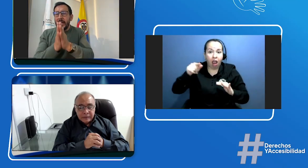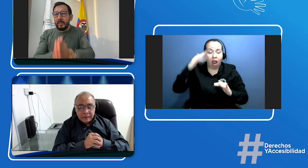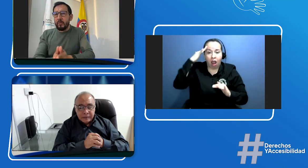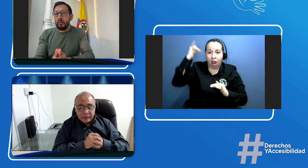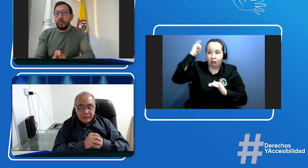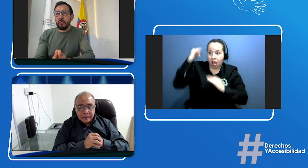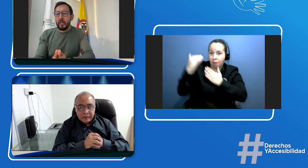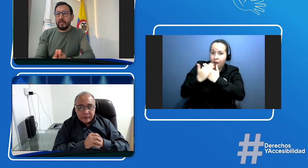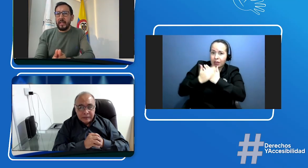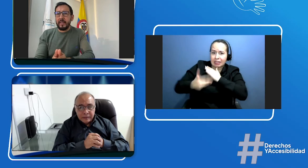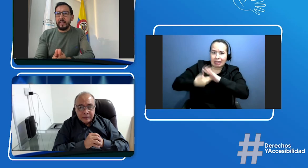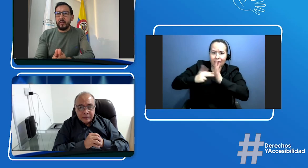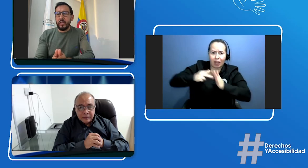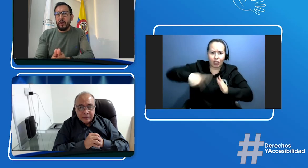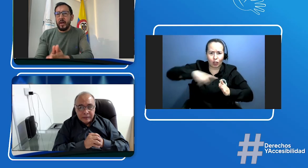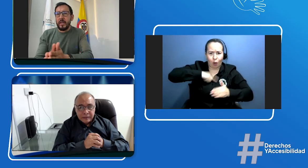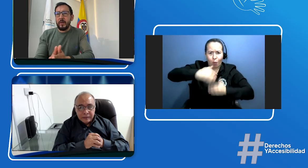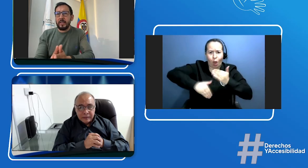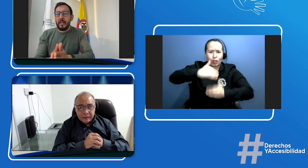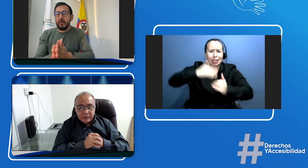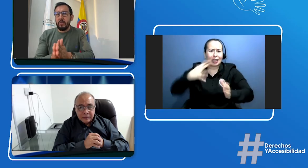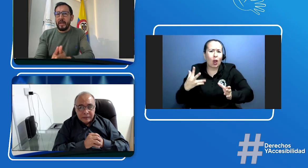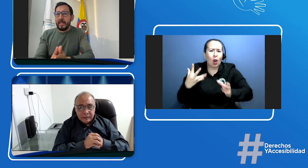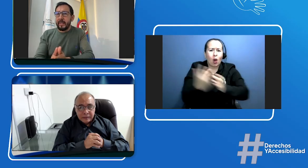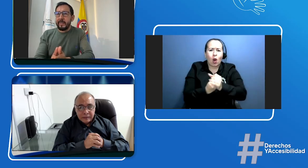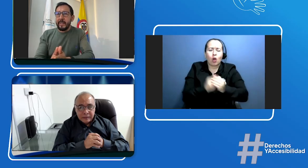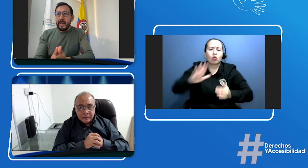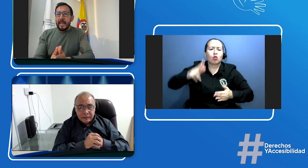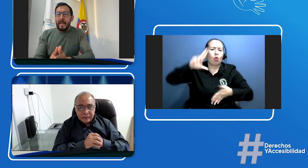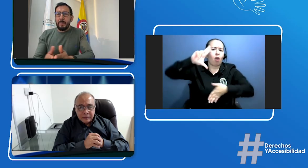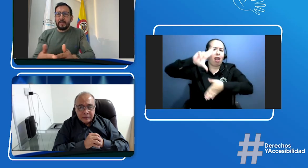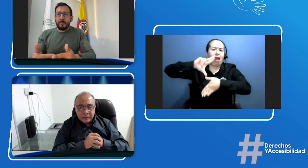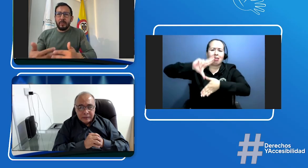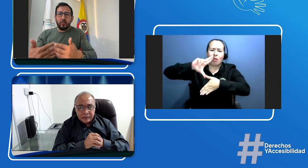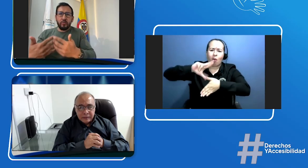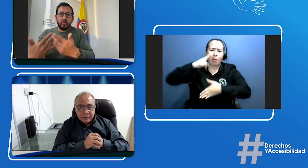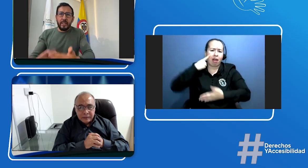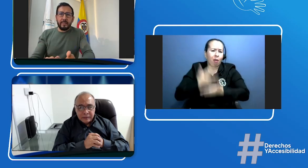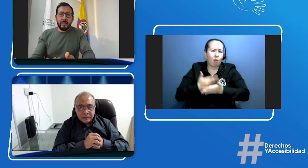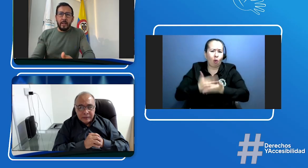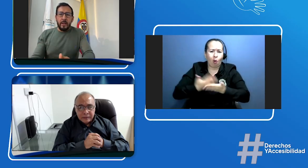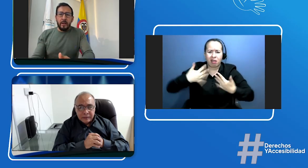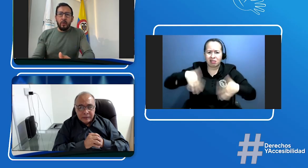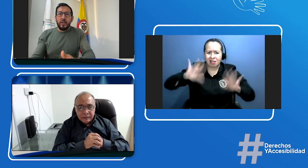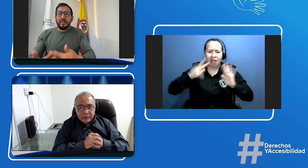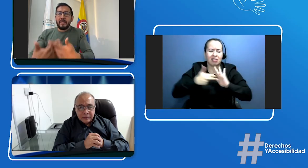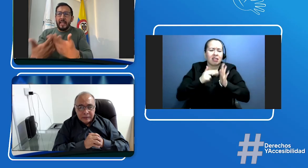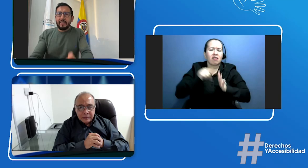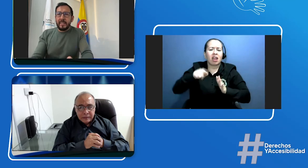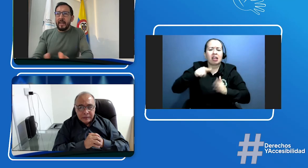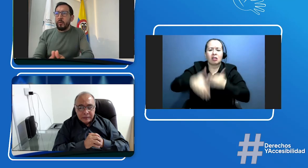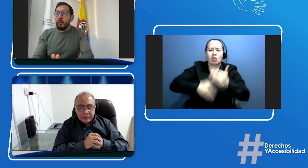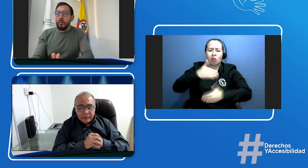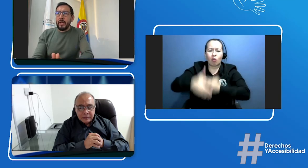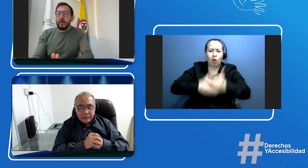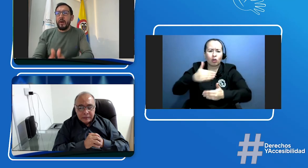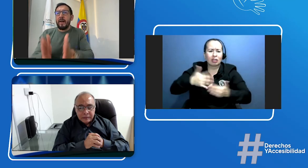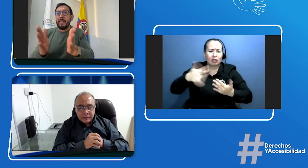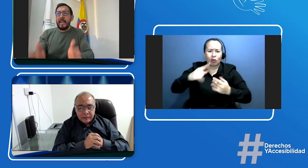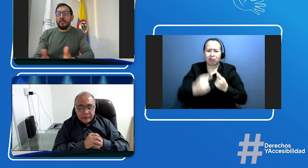inclusivos que se han desarrollado a nivel de Latinoamérica la participación de ustedes con incidencia un gobierno abierto